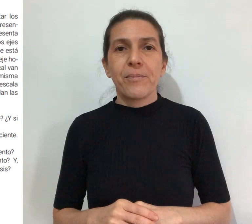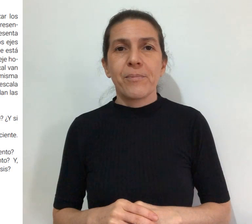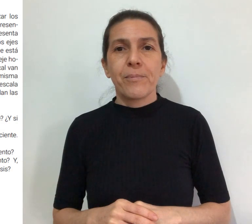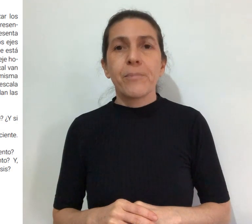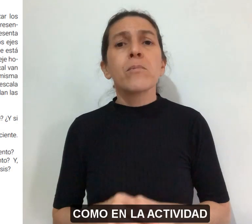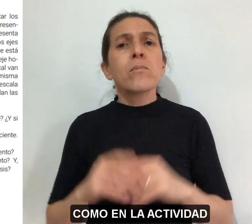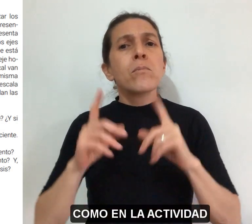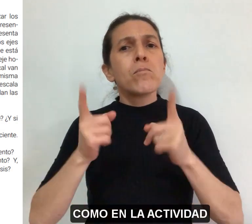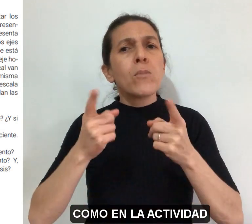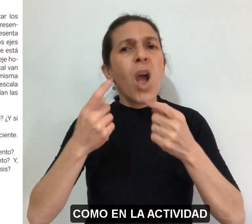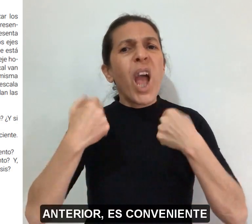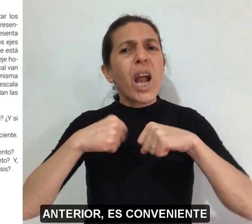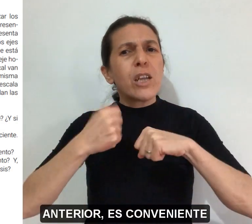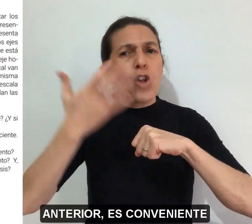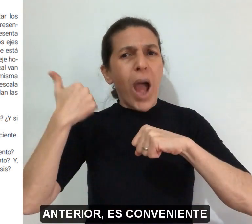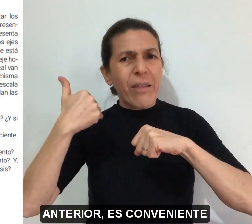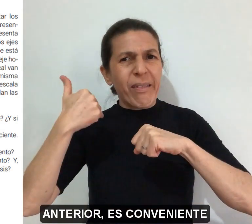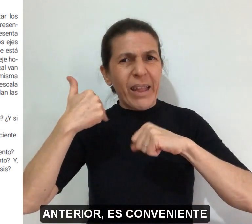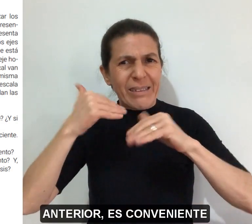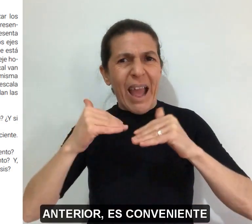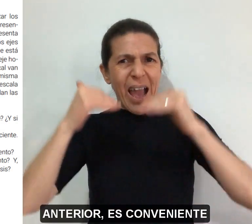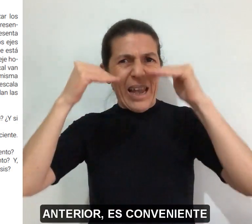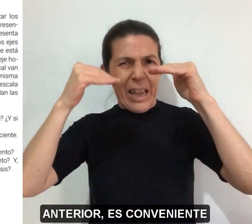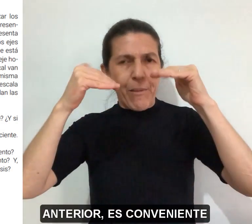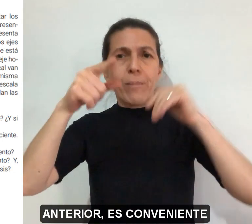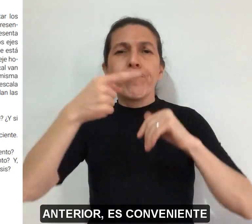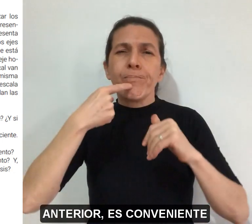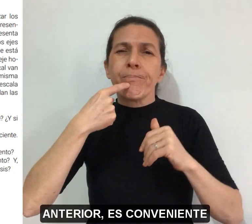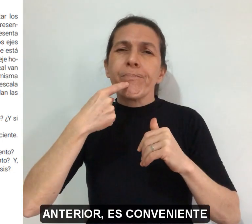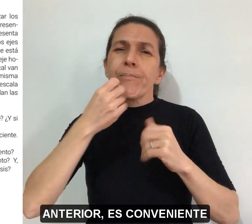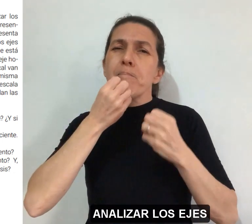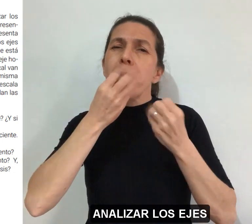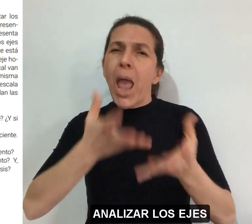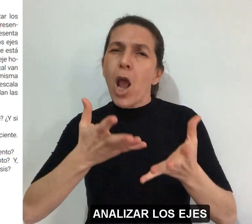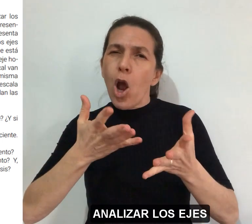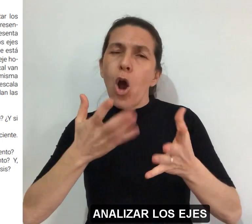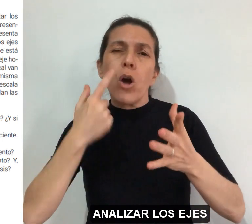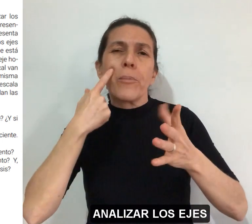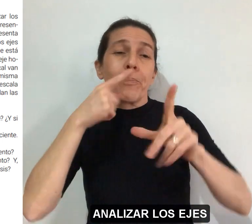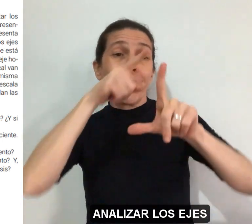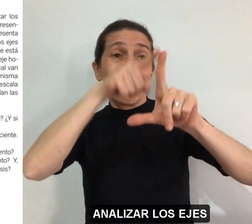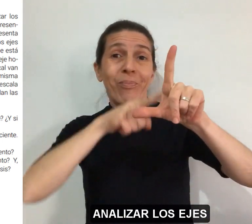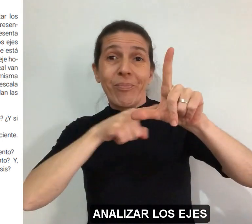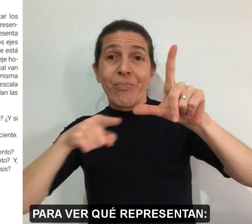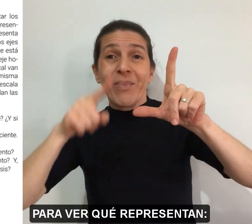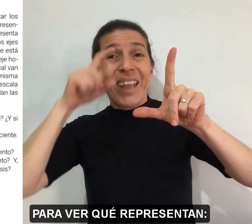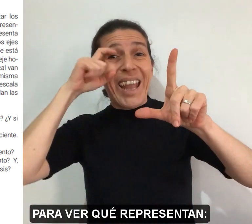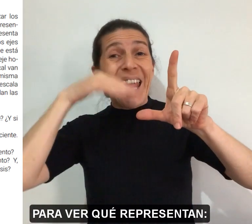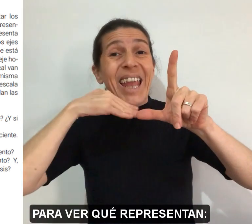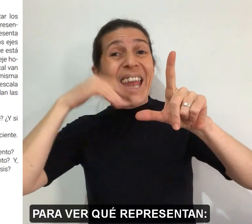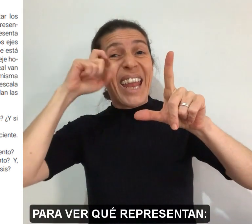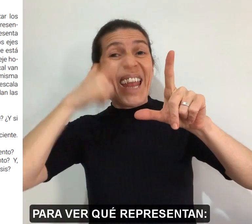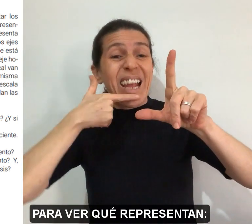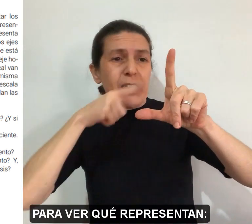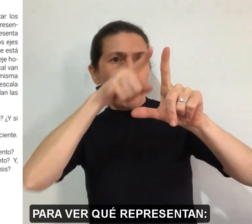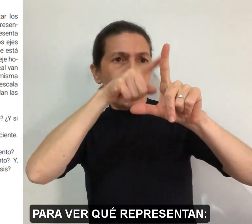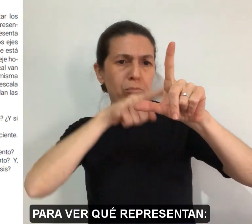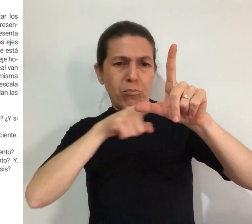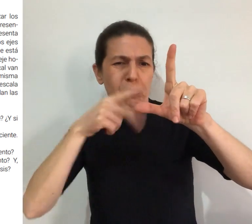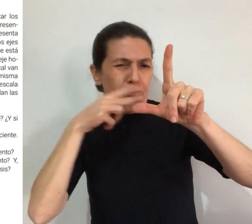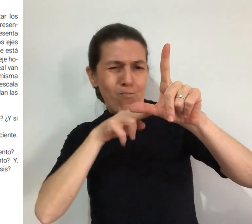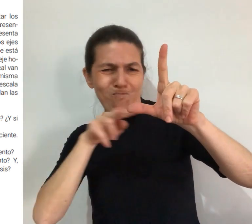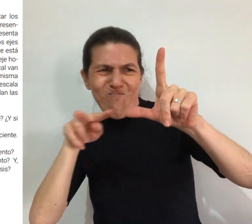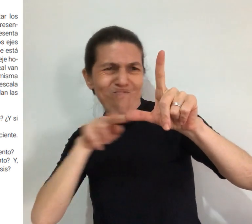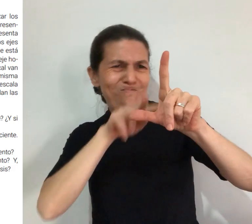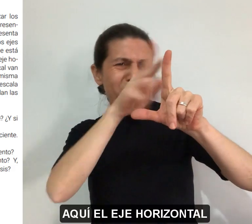Como en la actividad anterior es conveniente analizar los ejes para ver qué representan,